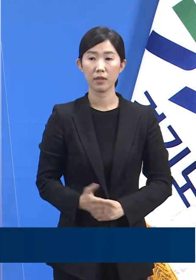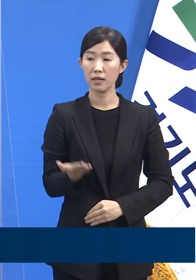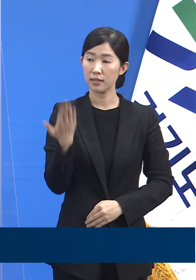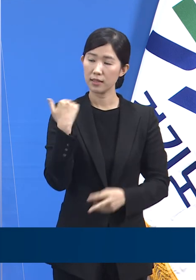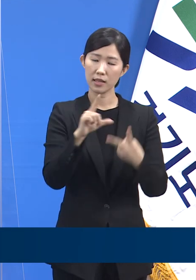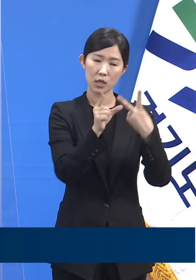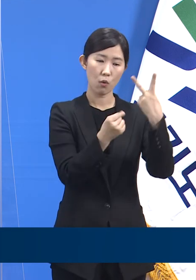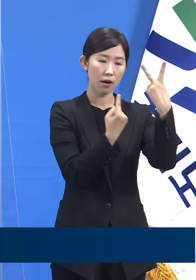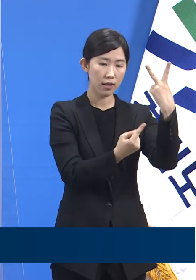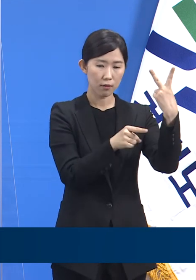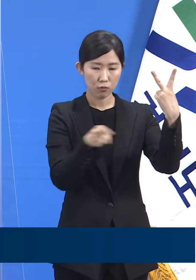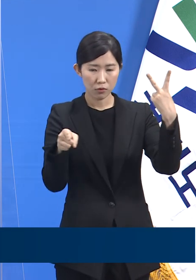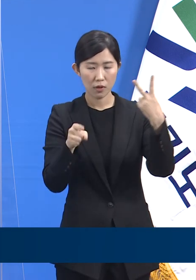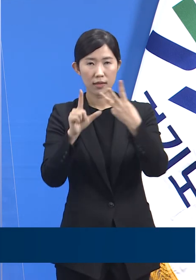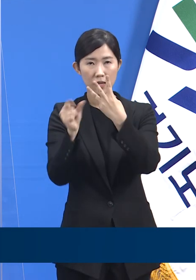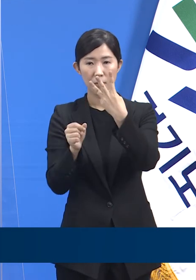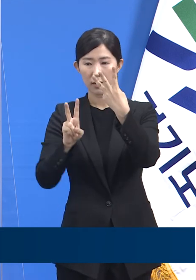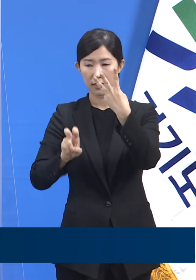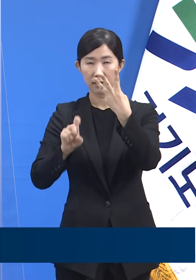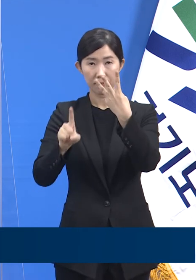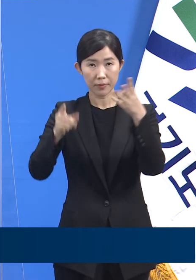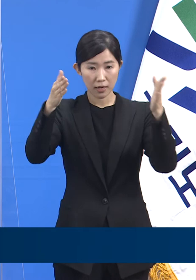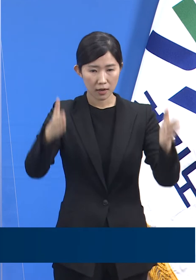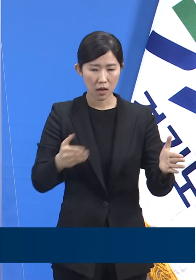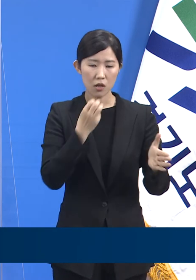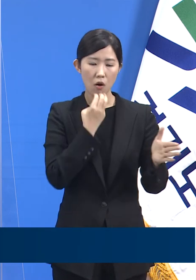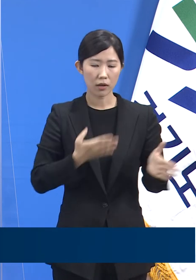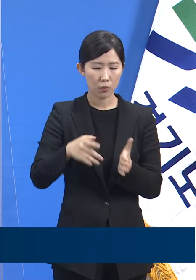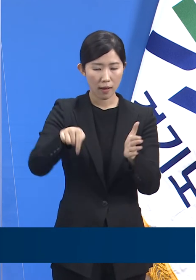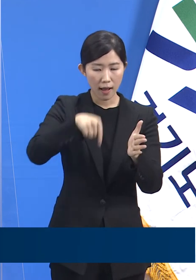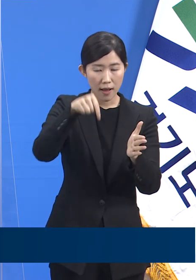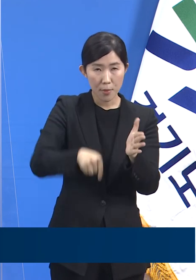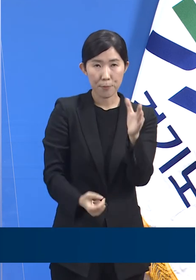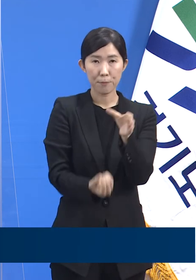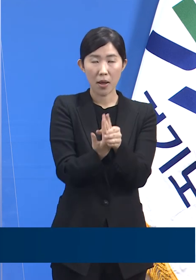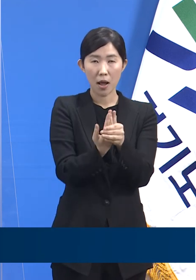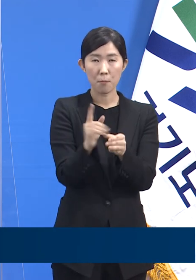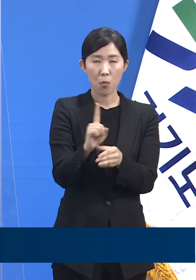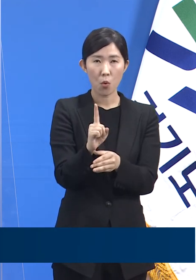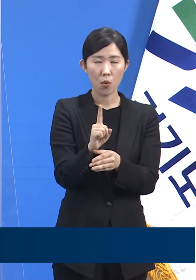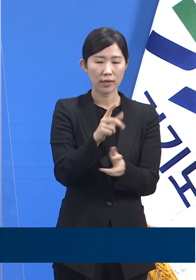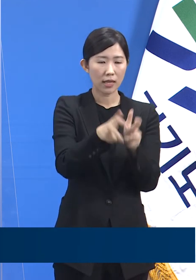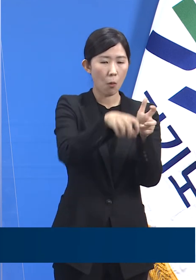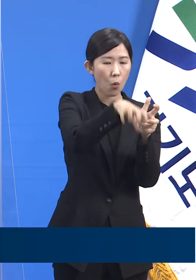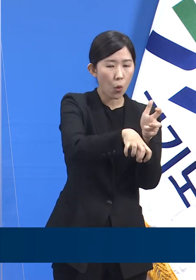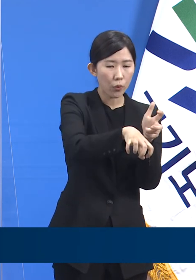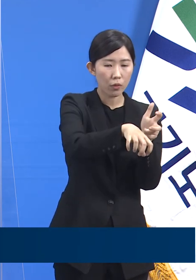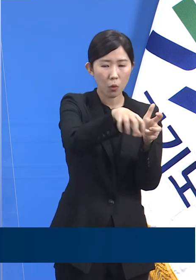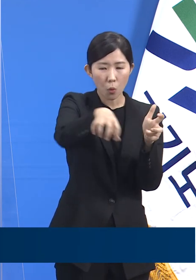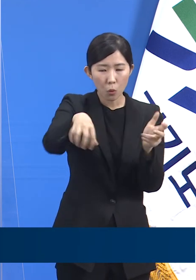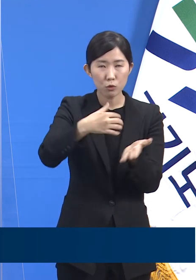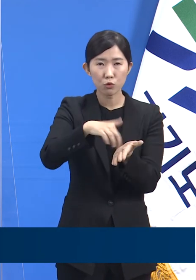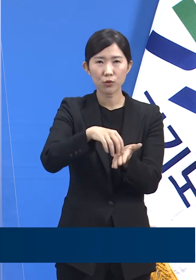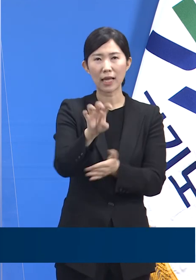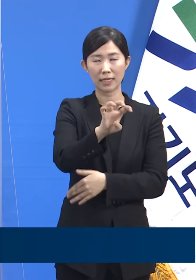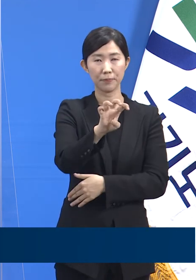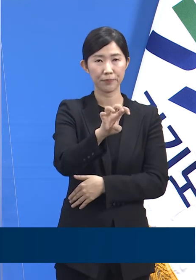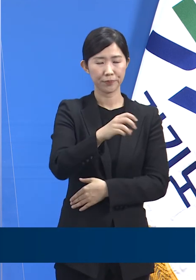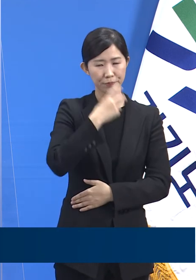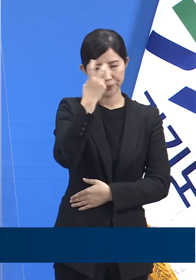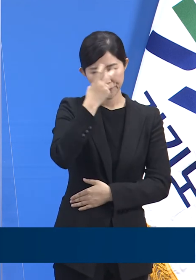1일부터 3월 21일까지 경기도에서 발생한 40개의 사업장 관련 집단감염 현황을 보면